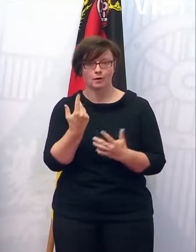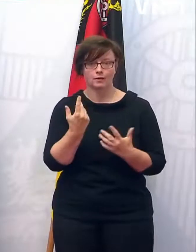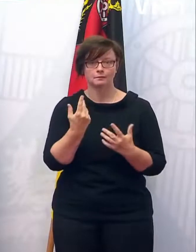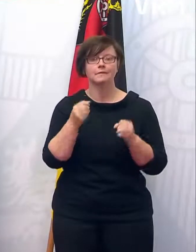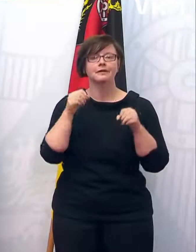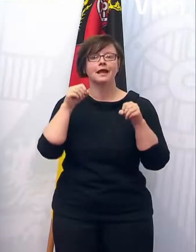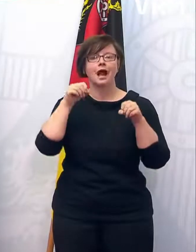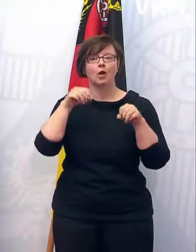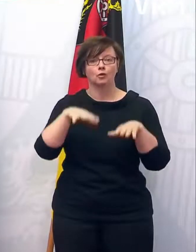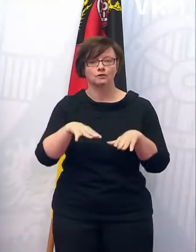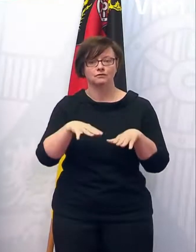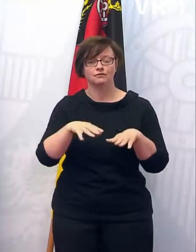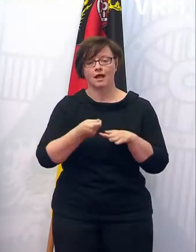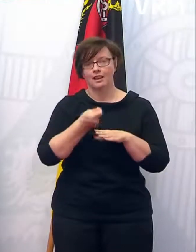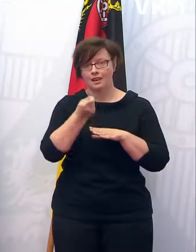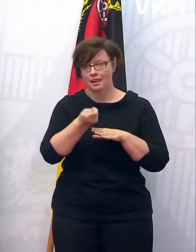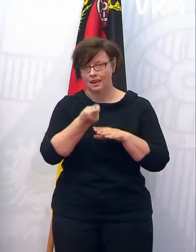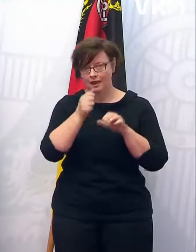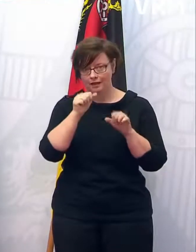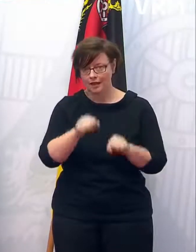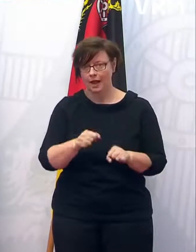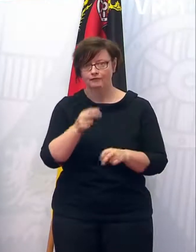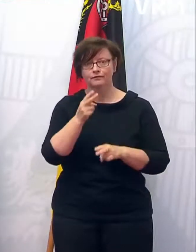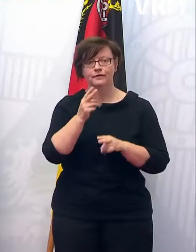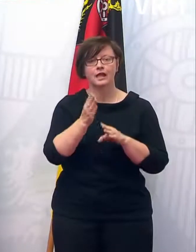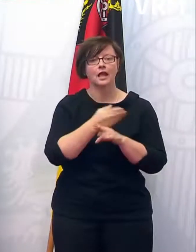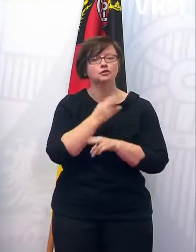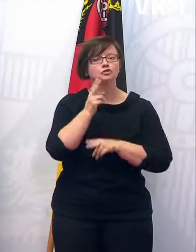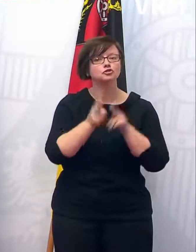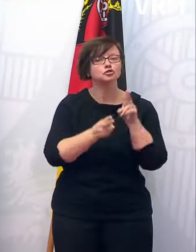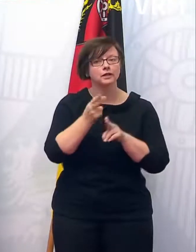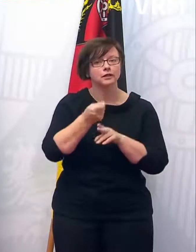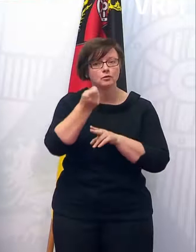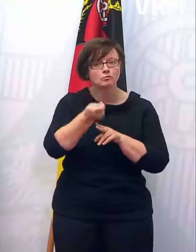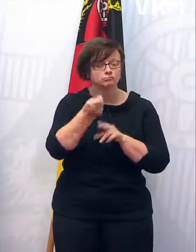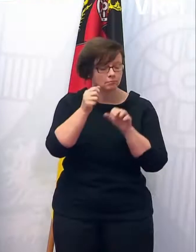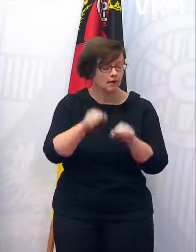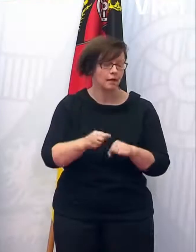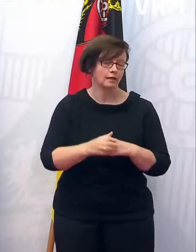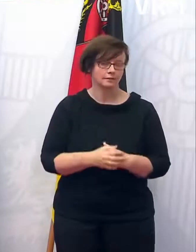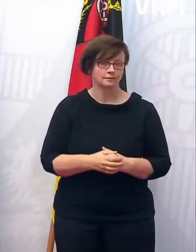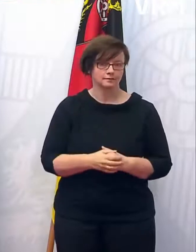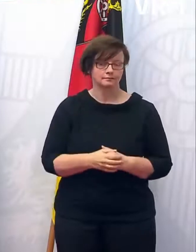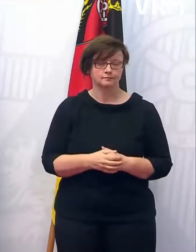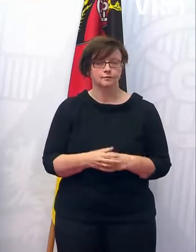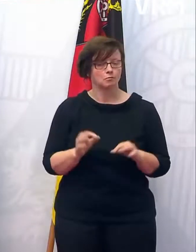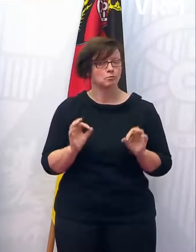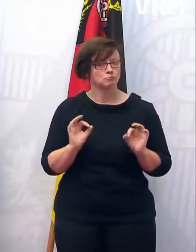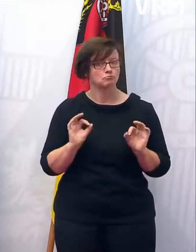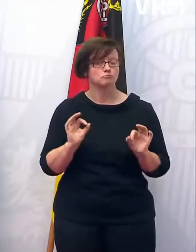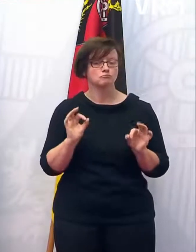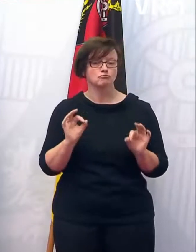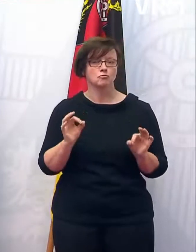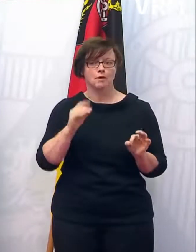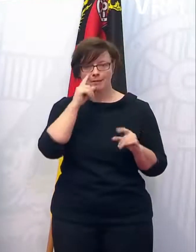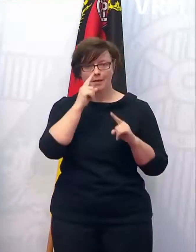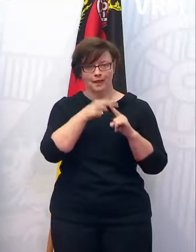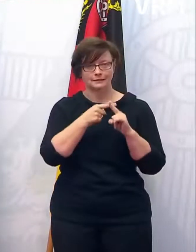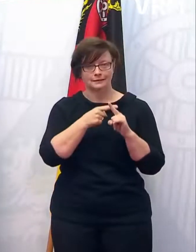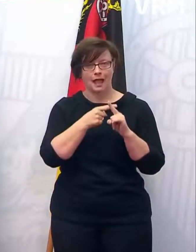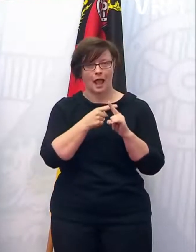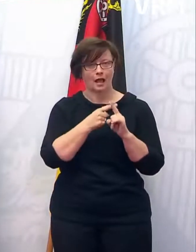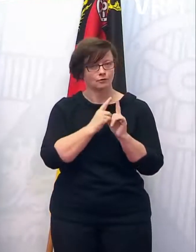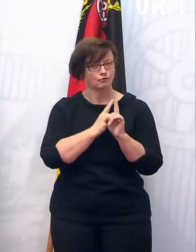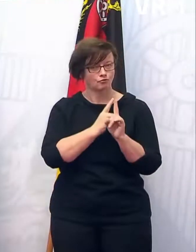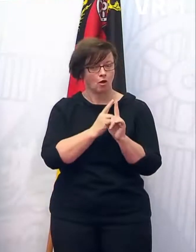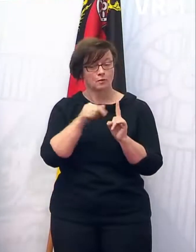Ausfallmöglichkeiten gibt, Entschädigungen gibt. Aber ich glaube, man ist gut dran, wenn man sich jetzt mal an diese Zahlen hält, die da